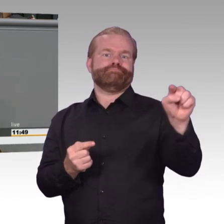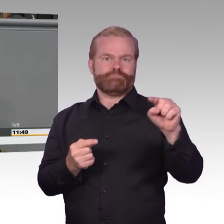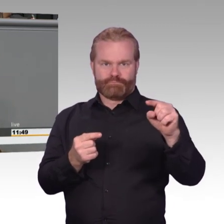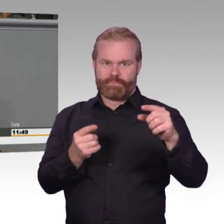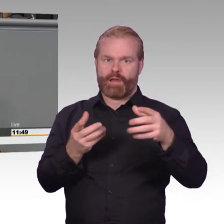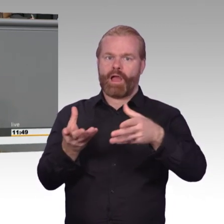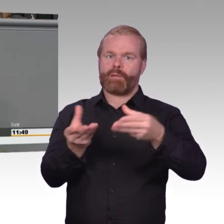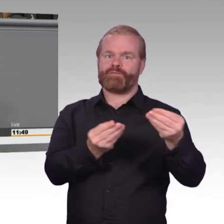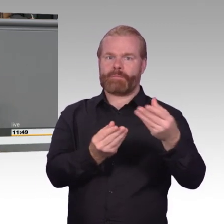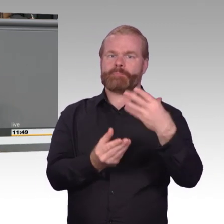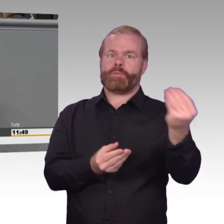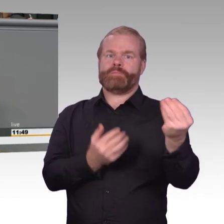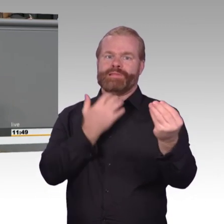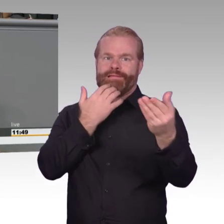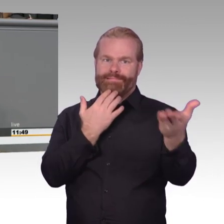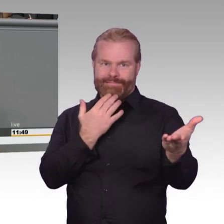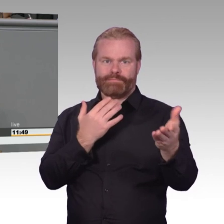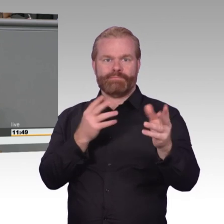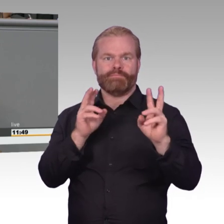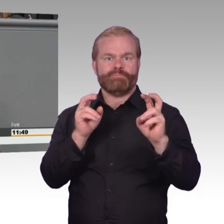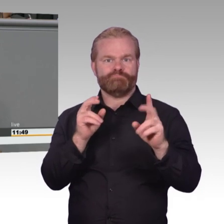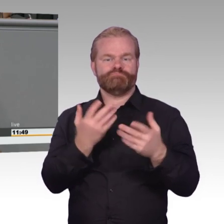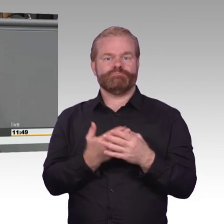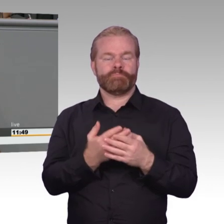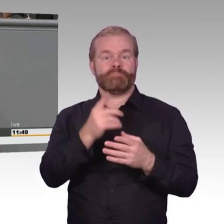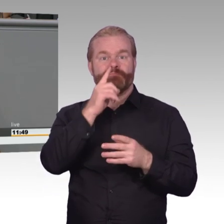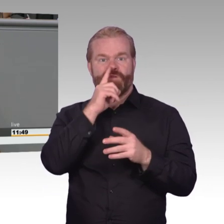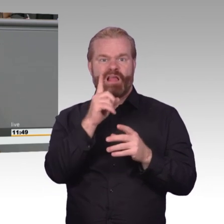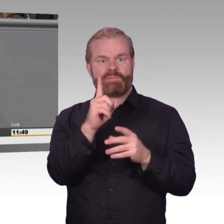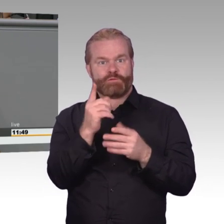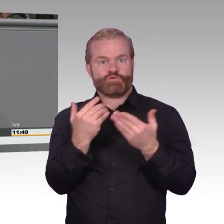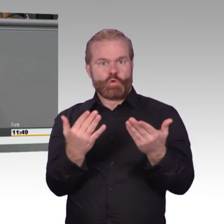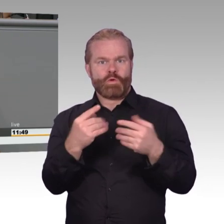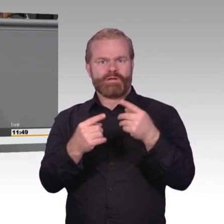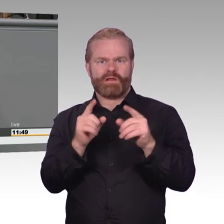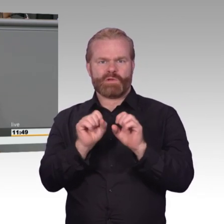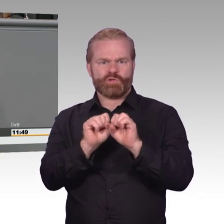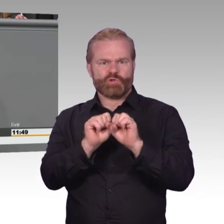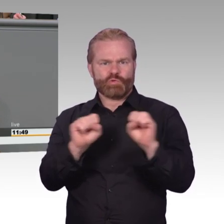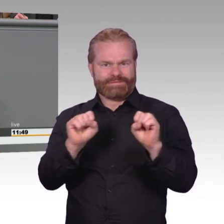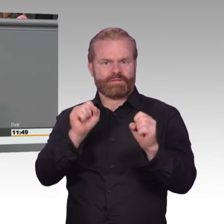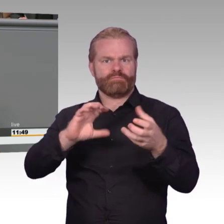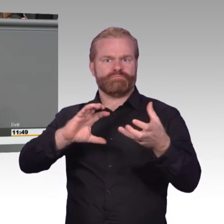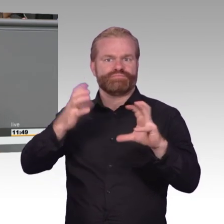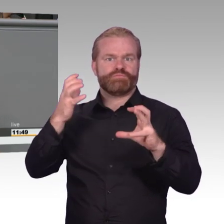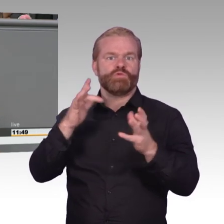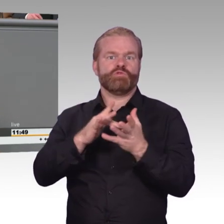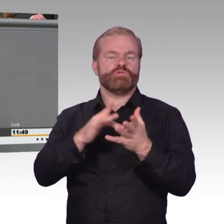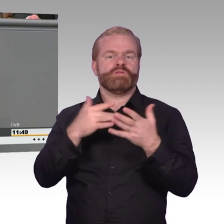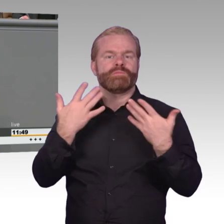bekanntlich verderben viele Köche den Brei. Und zweitens, und das ist ein großes Problem, ein relevanter Teil der